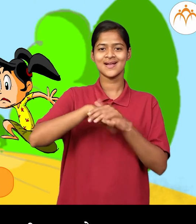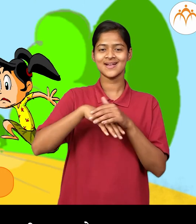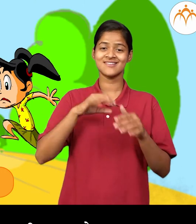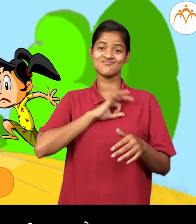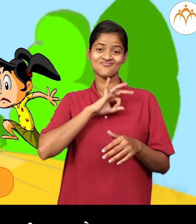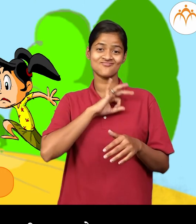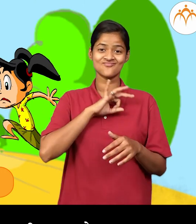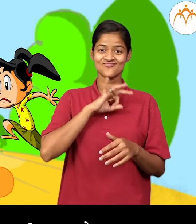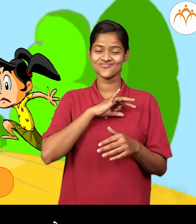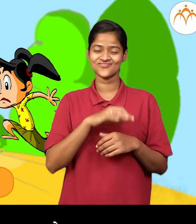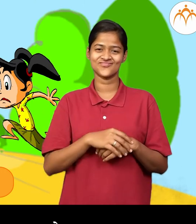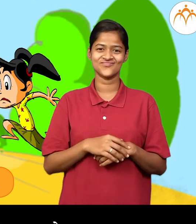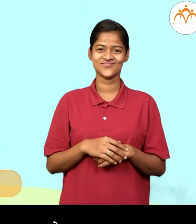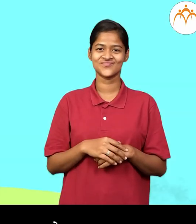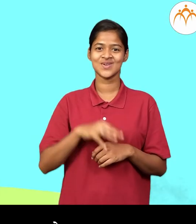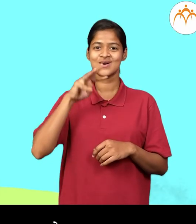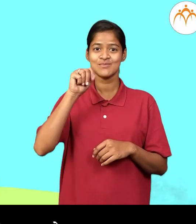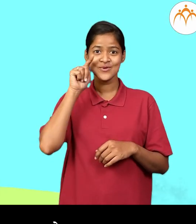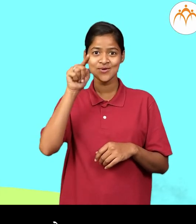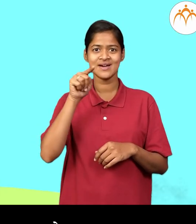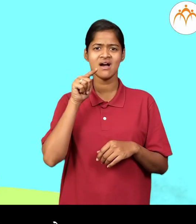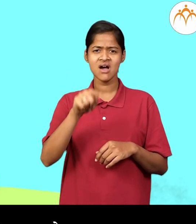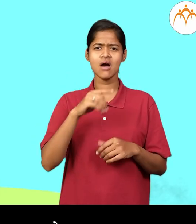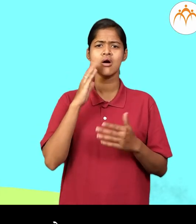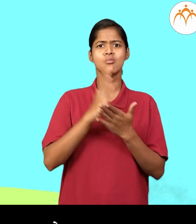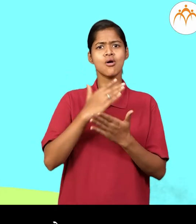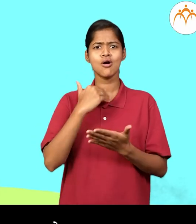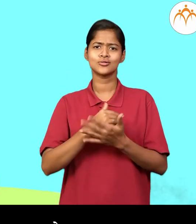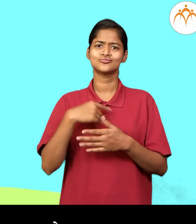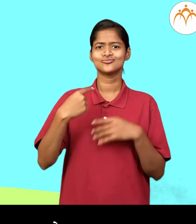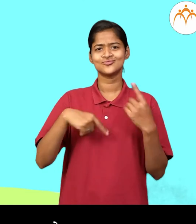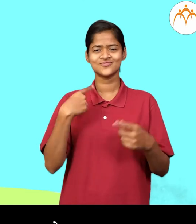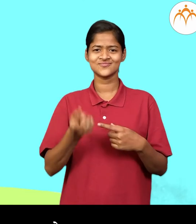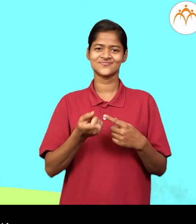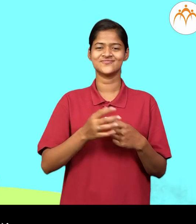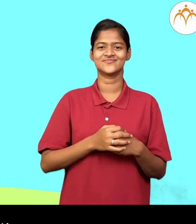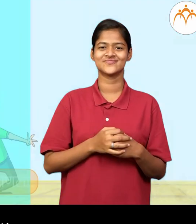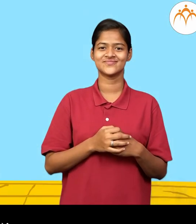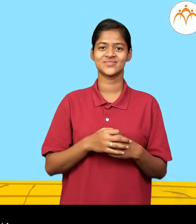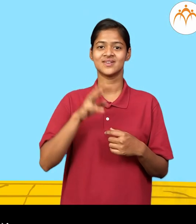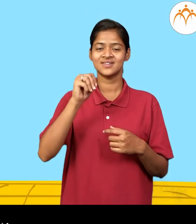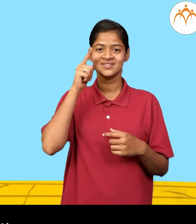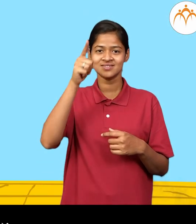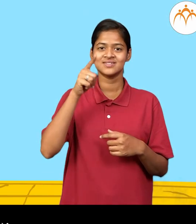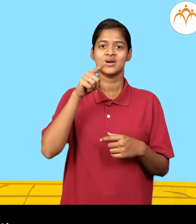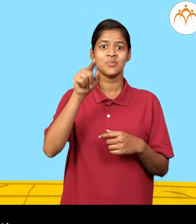मंदारचा उद्या वाडधिवस आहे मंदारला बाबान्नी